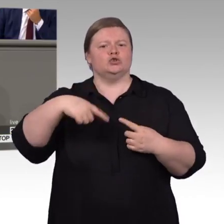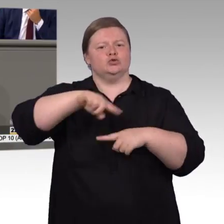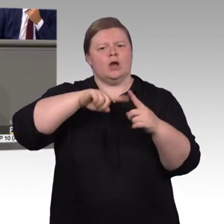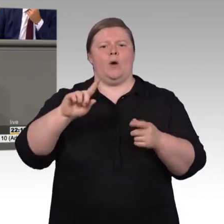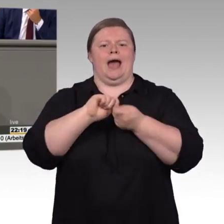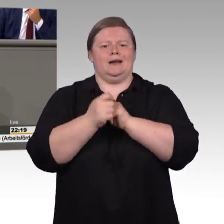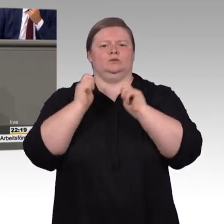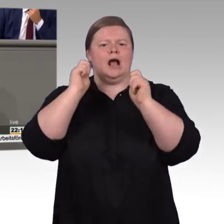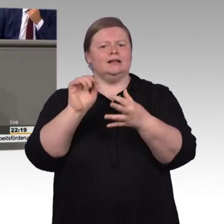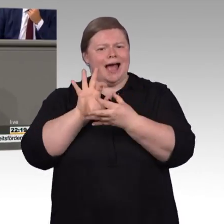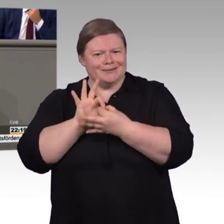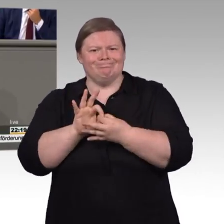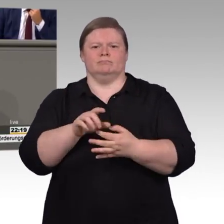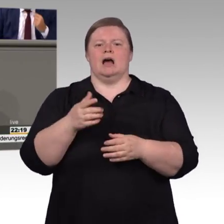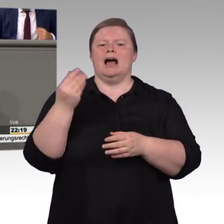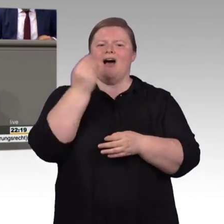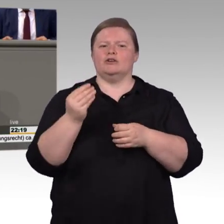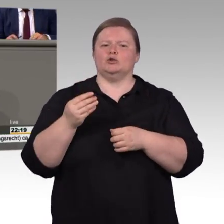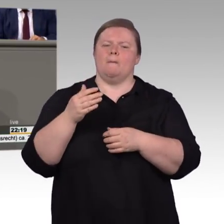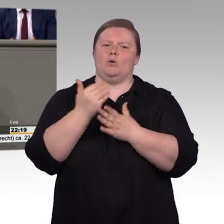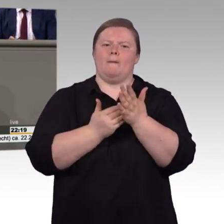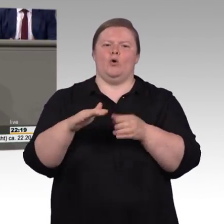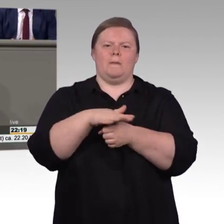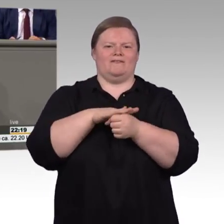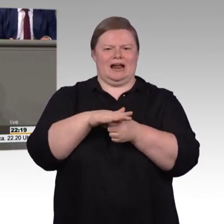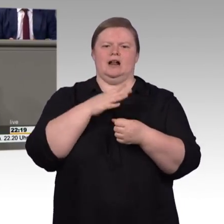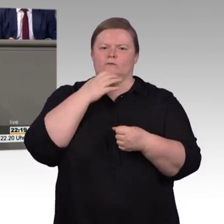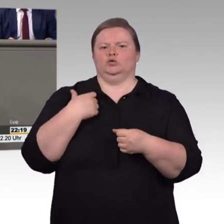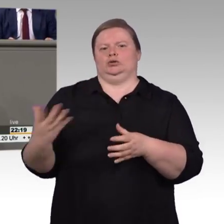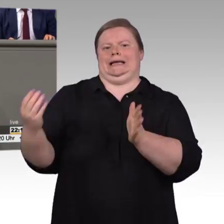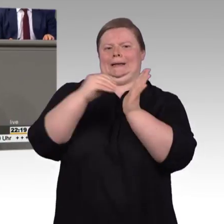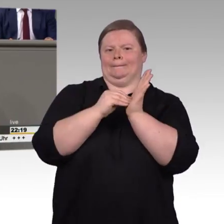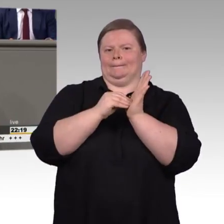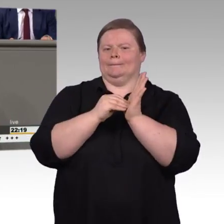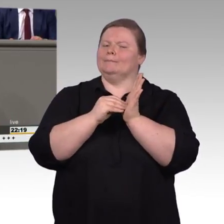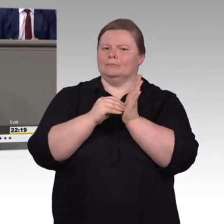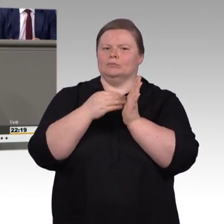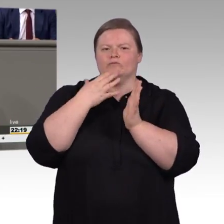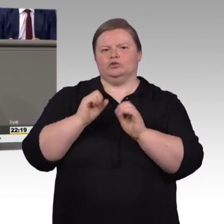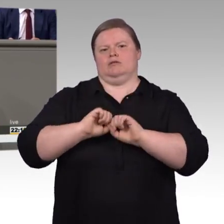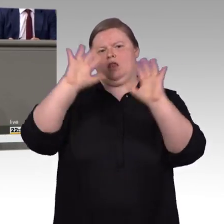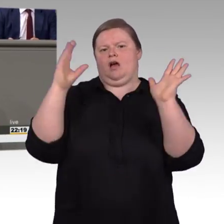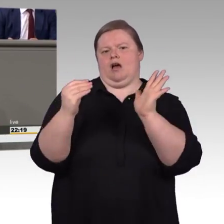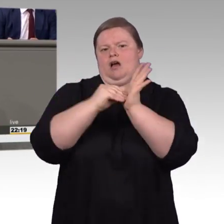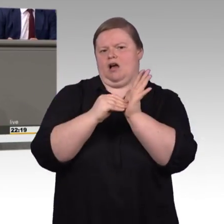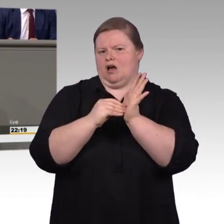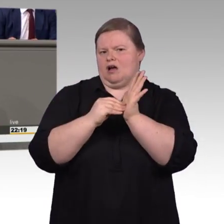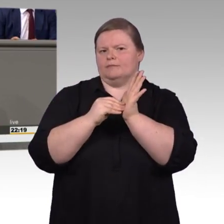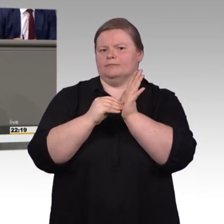Ausnahmeregelungen noch ein paar Worte verlieren. wir haben im Rahmen der Ausnahmeregelungen 12a Absatz 5 und Absatz 6, insbesondere im Absatz 6,